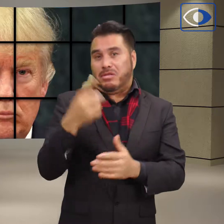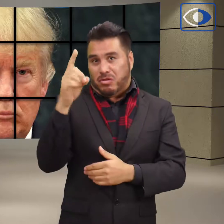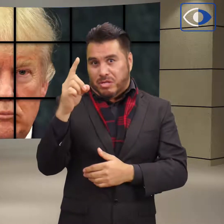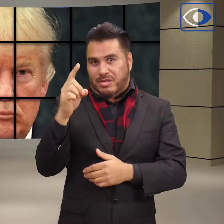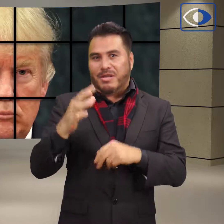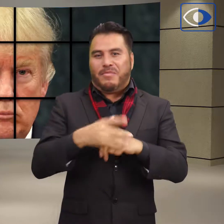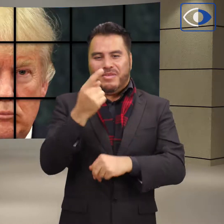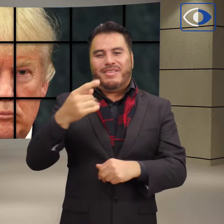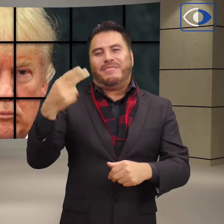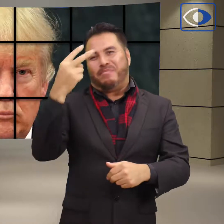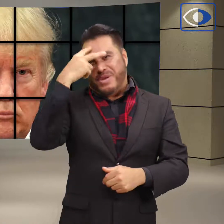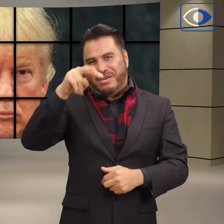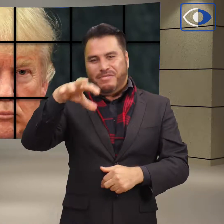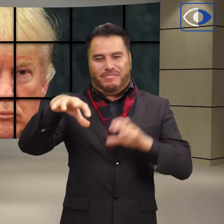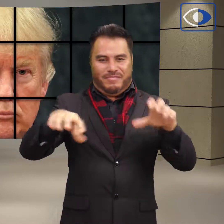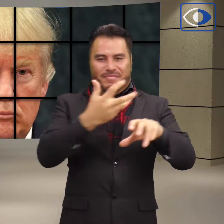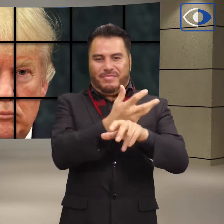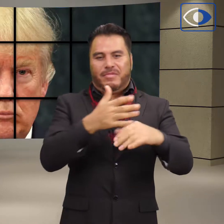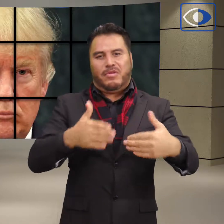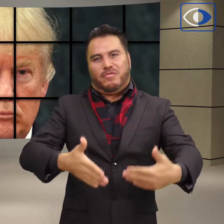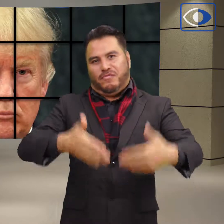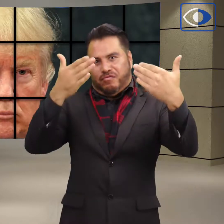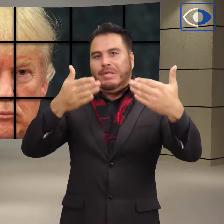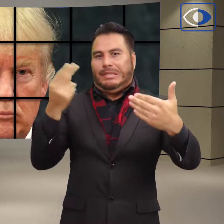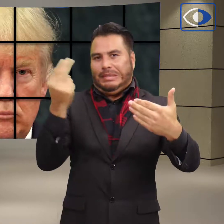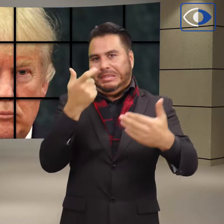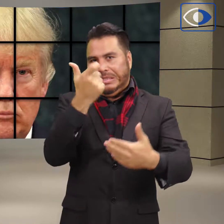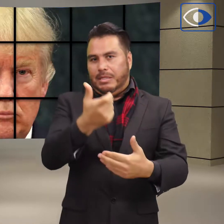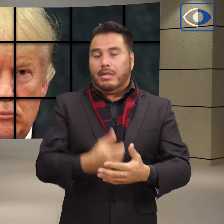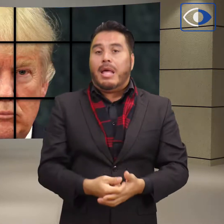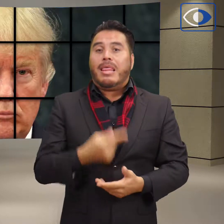frontera con México, que ayer insistió en que no aceptaría menos.